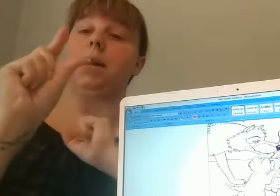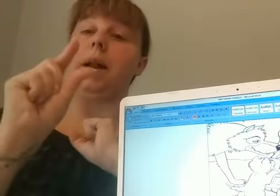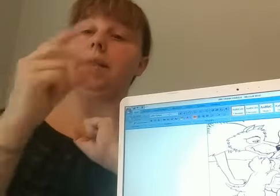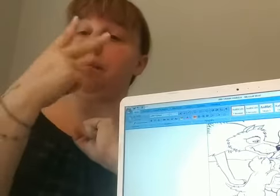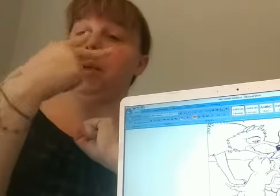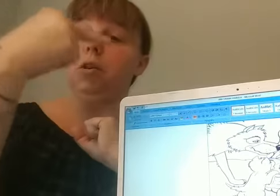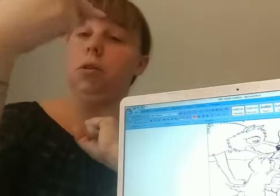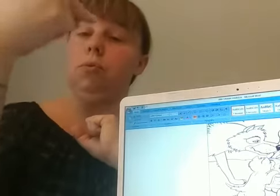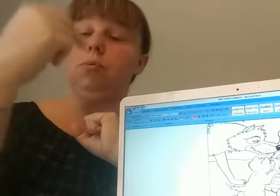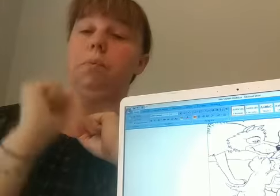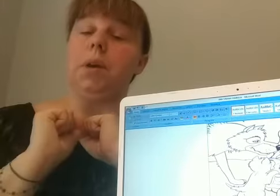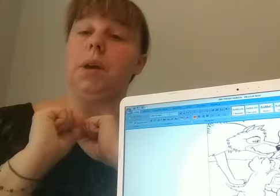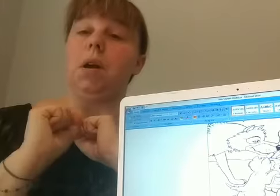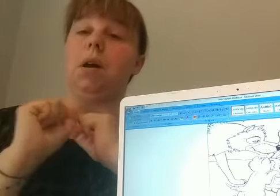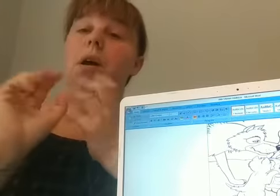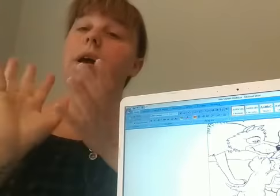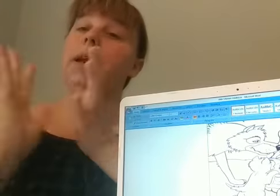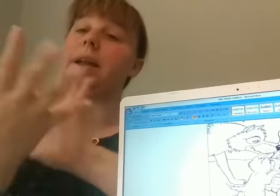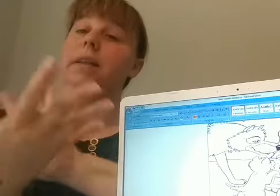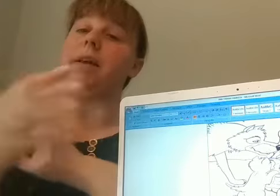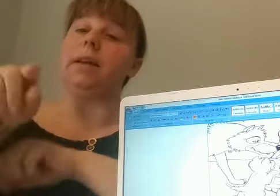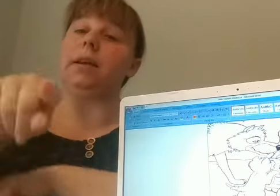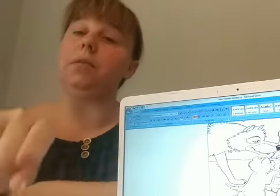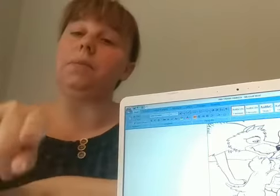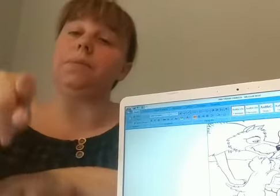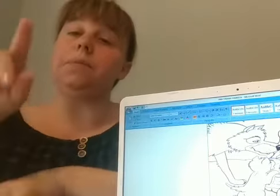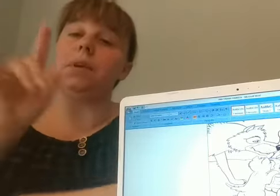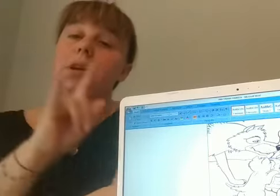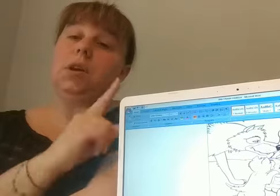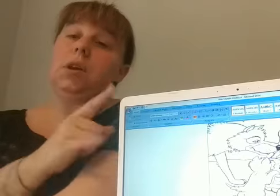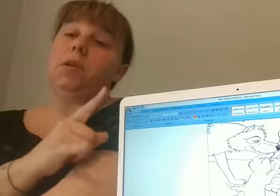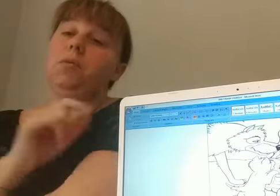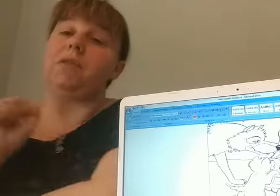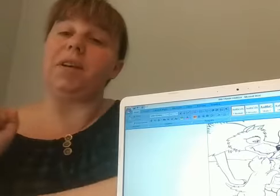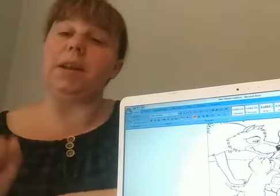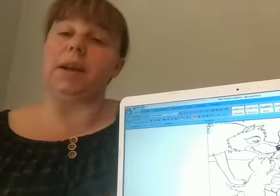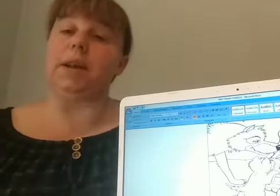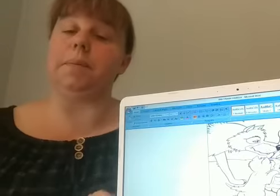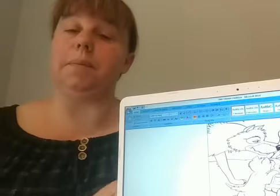altri piccoli lupi che diventano i suoi fratelli.